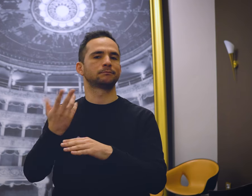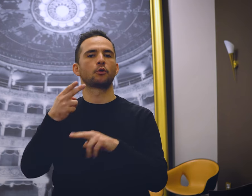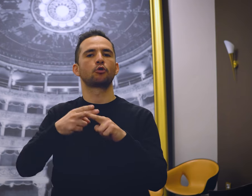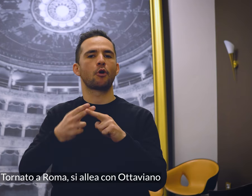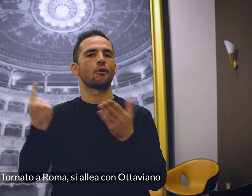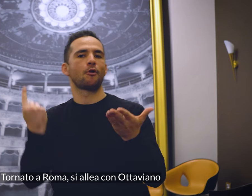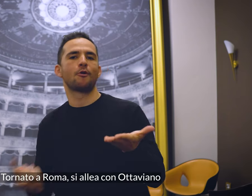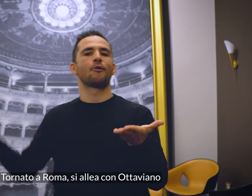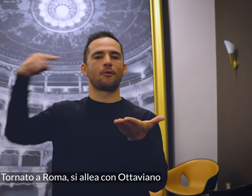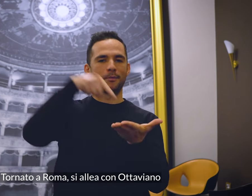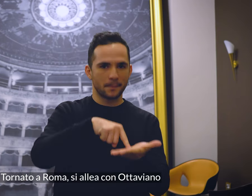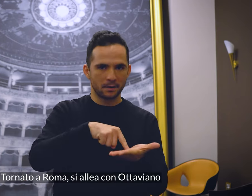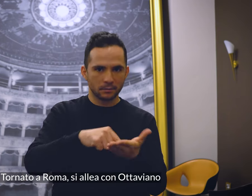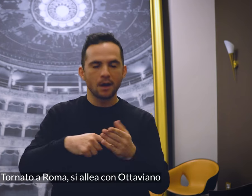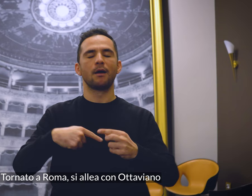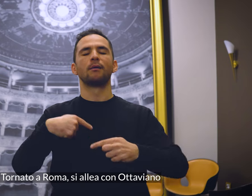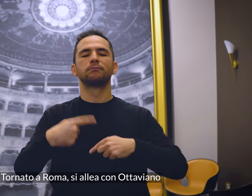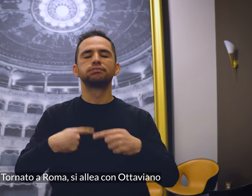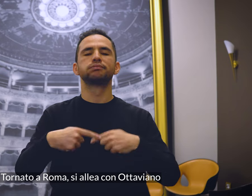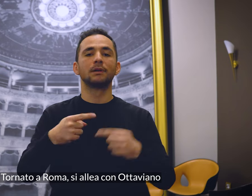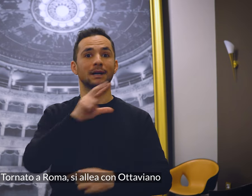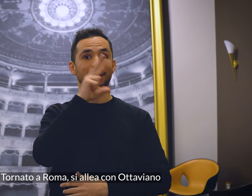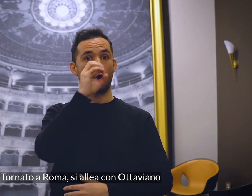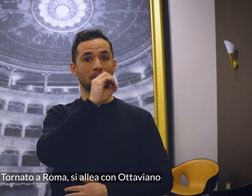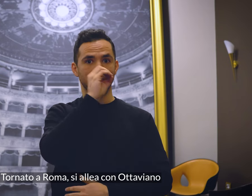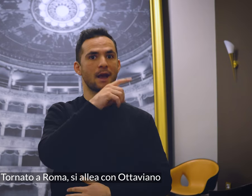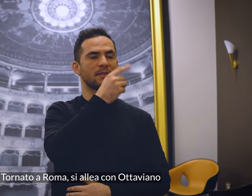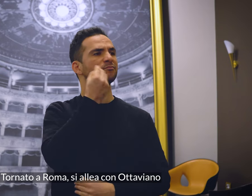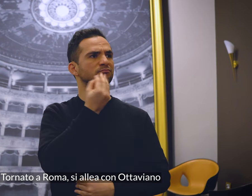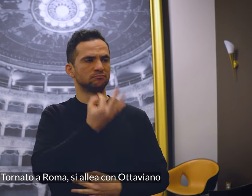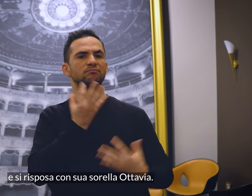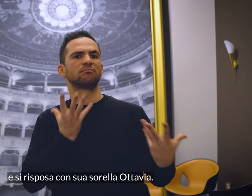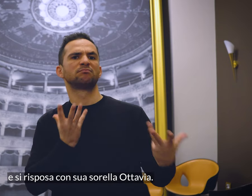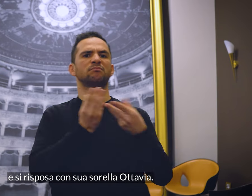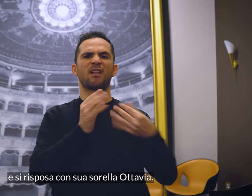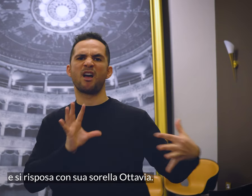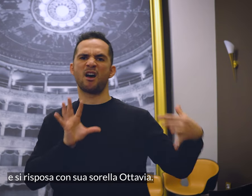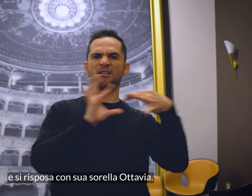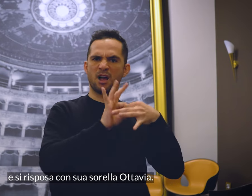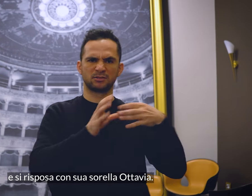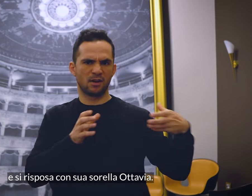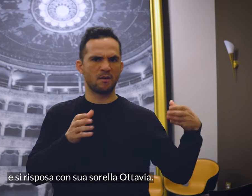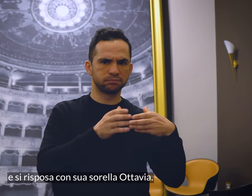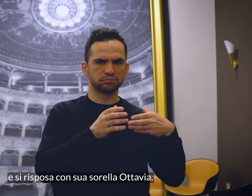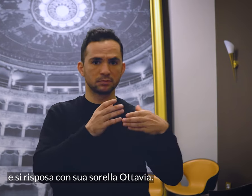Tornato a Roma, si allea con Ottaviano e si risposa con sua sorella